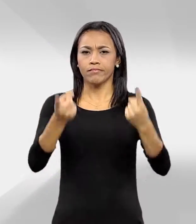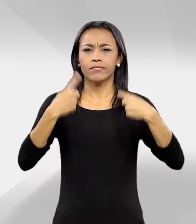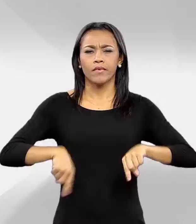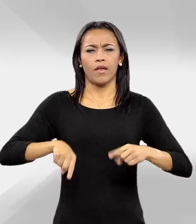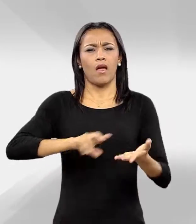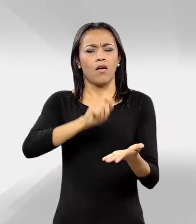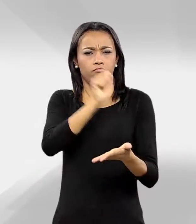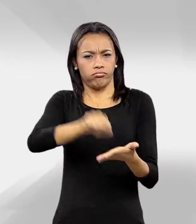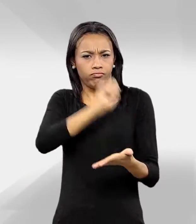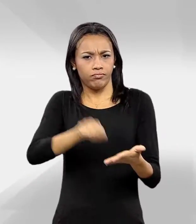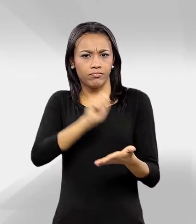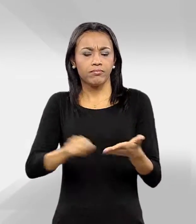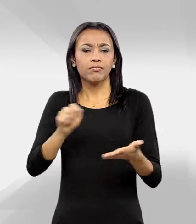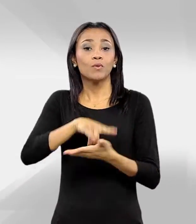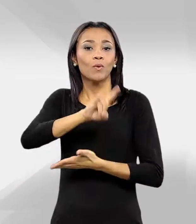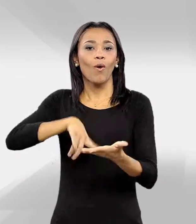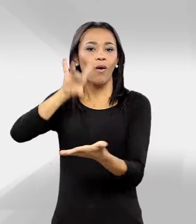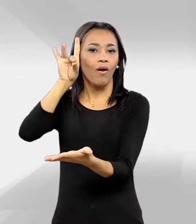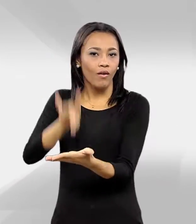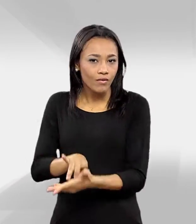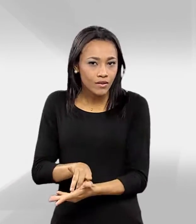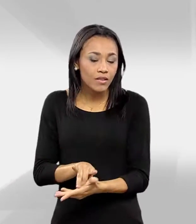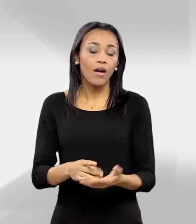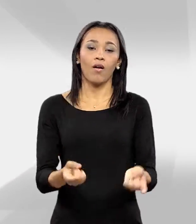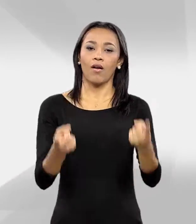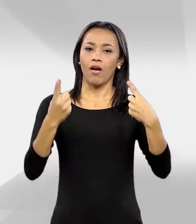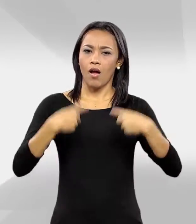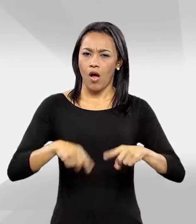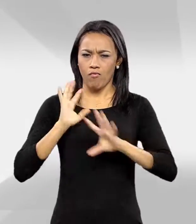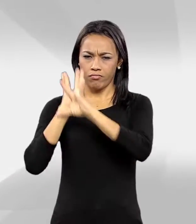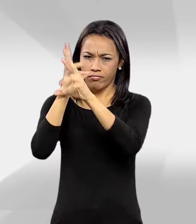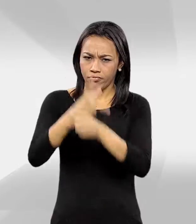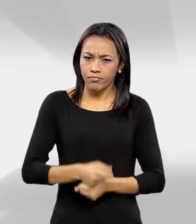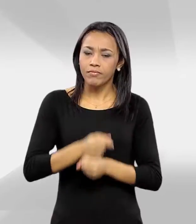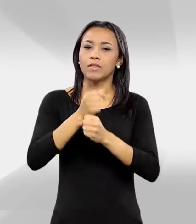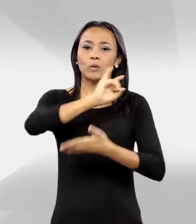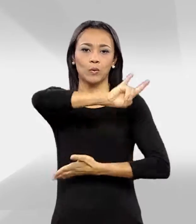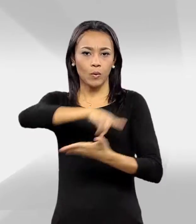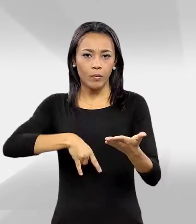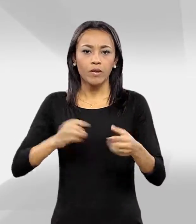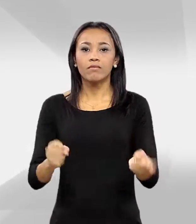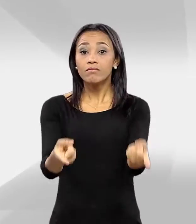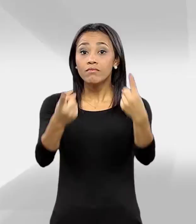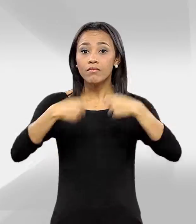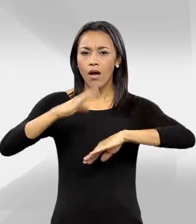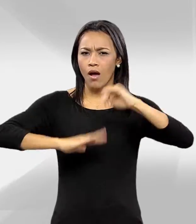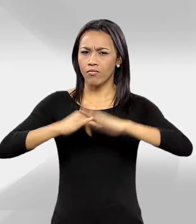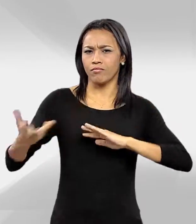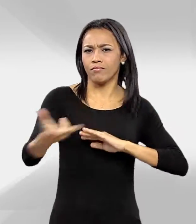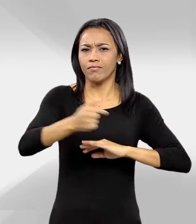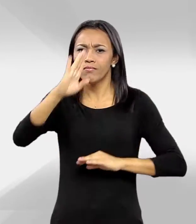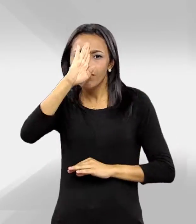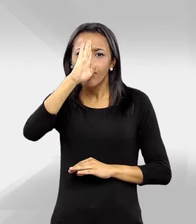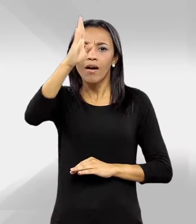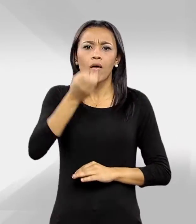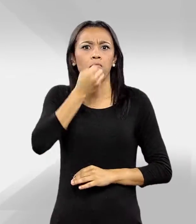documentos oficiais, realizar revisão de documentos, habilidades preferenciais, boa redação,